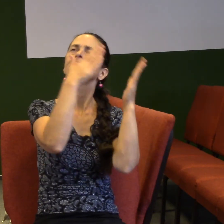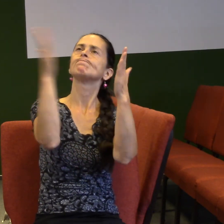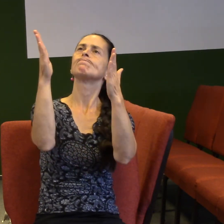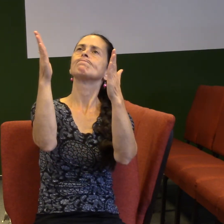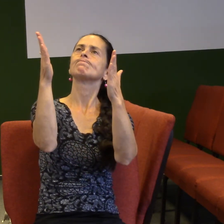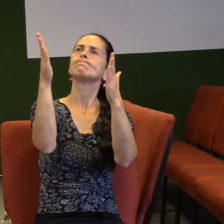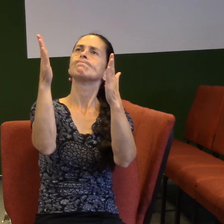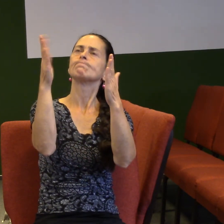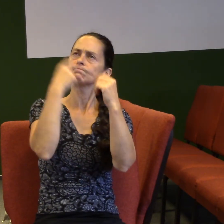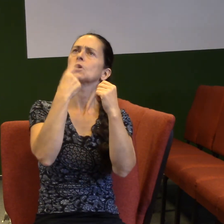věci.